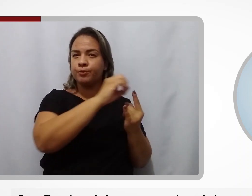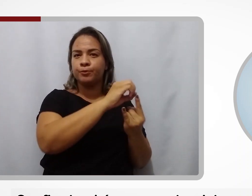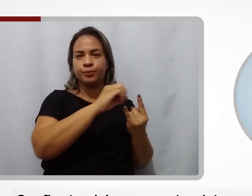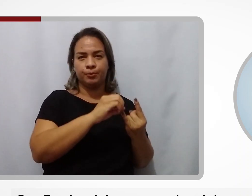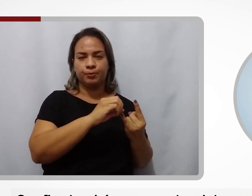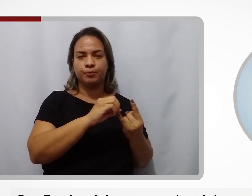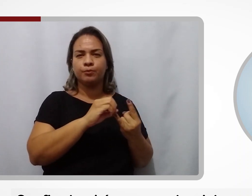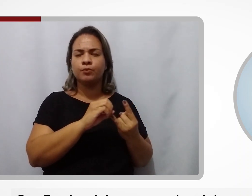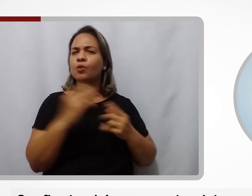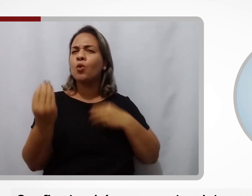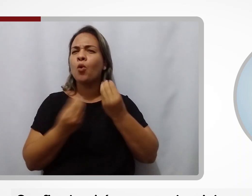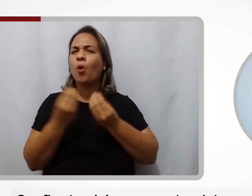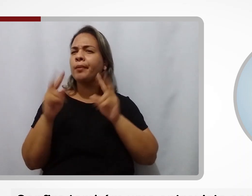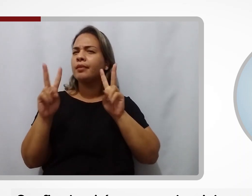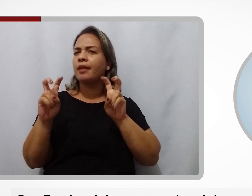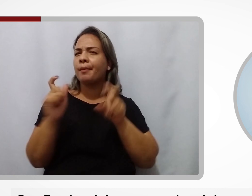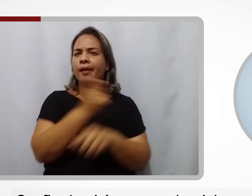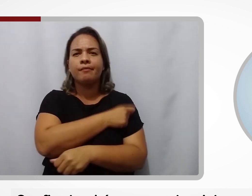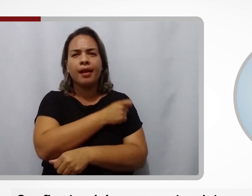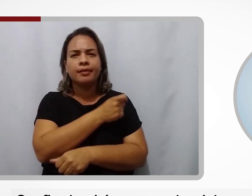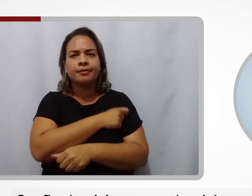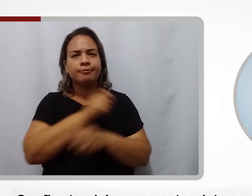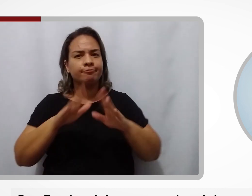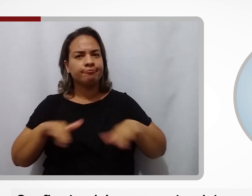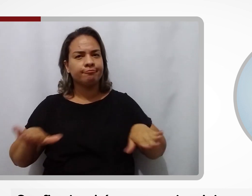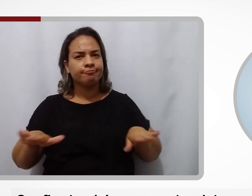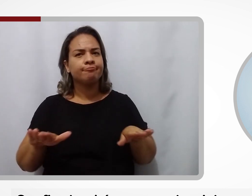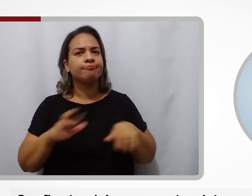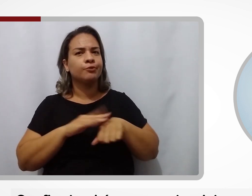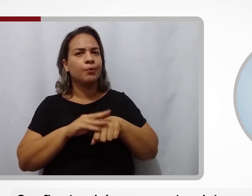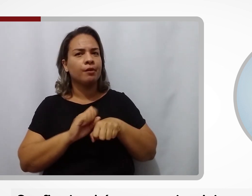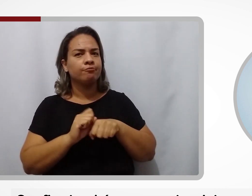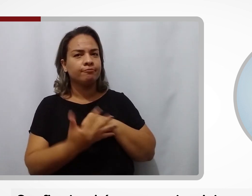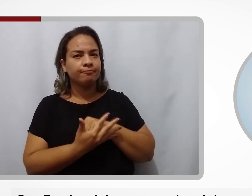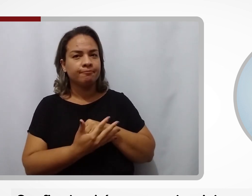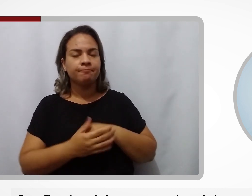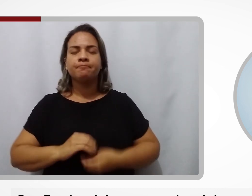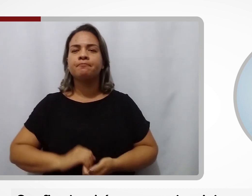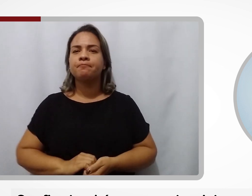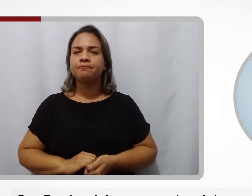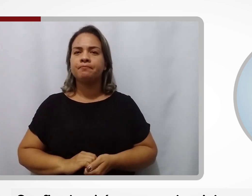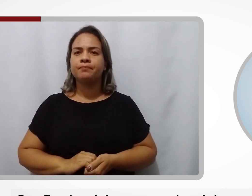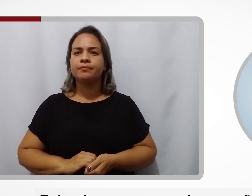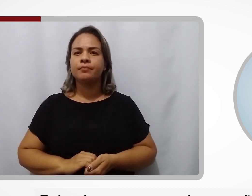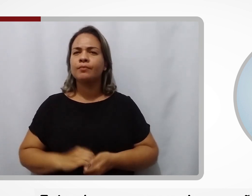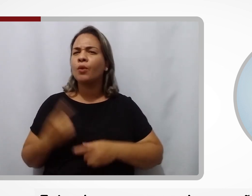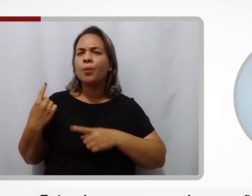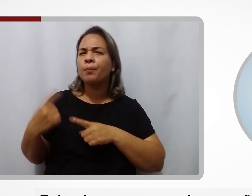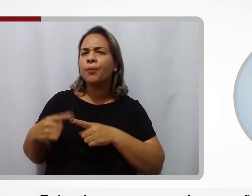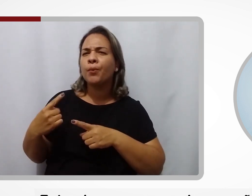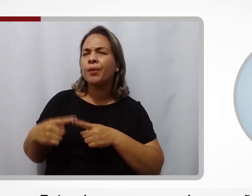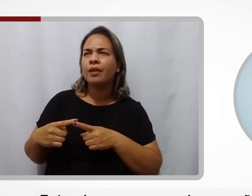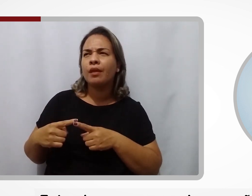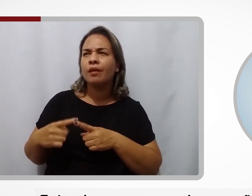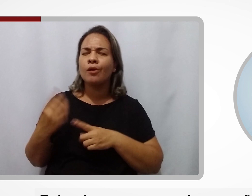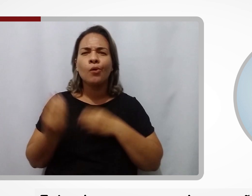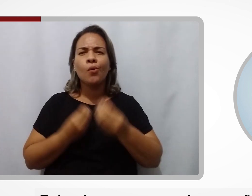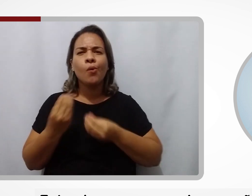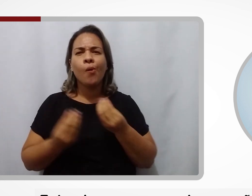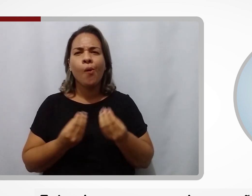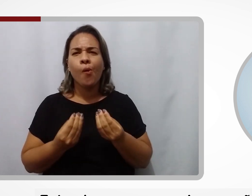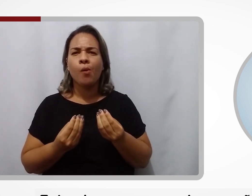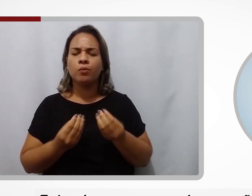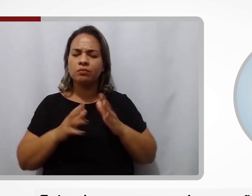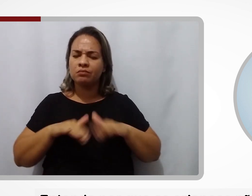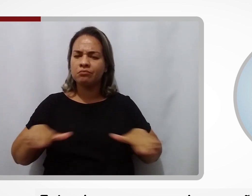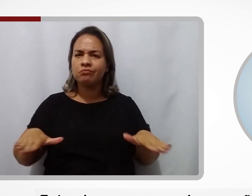Fiocruz sobre a vacinação de crianças contra a Covid-19. Entenda por que as crianças